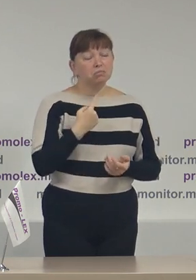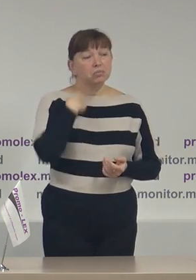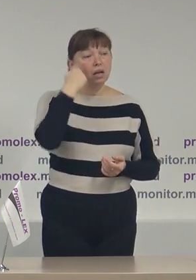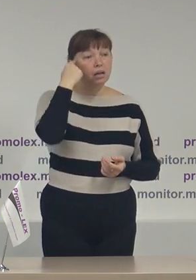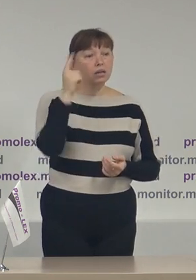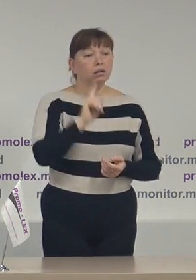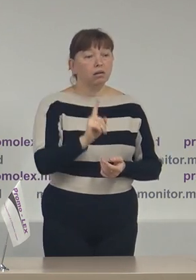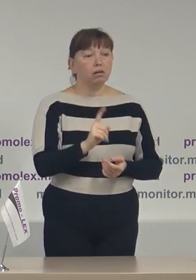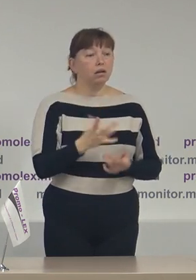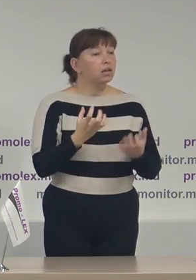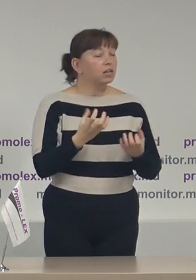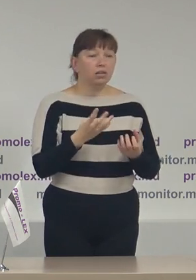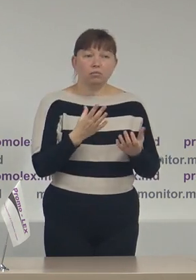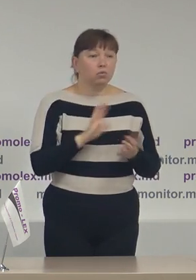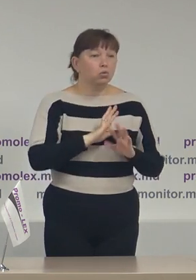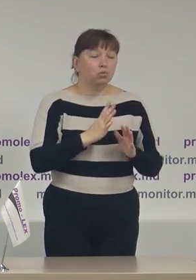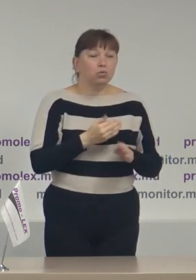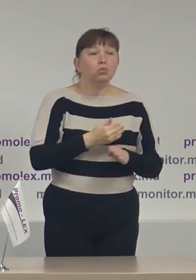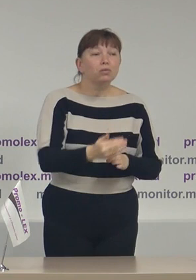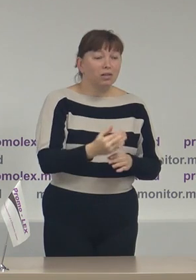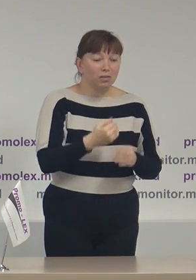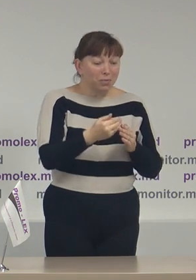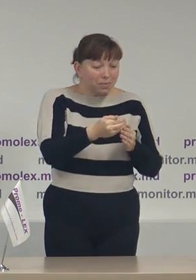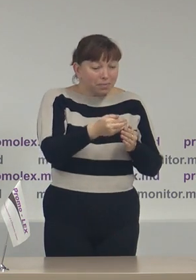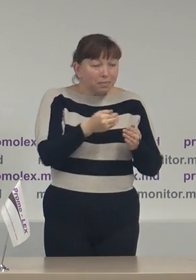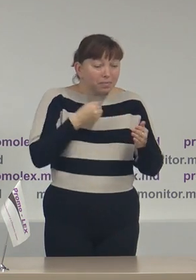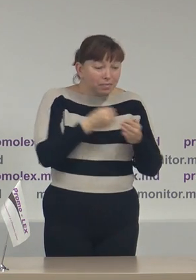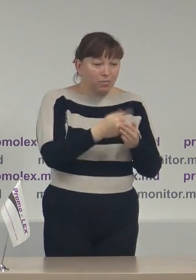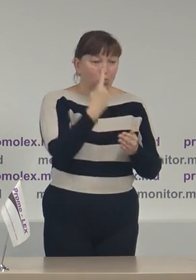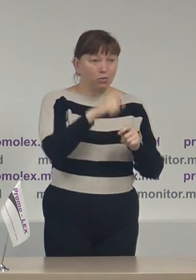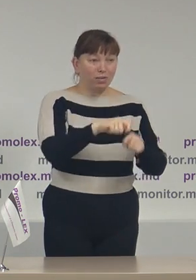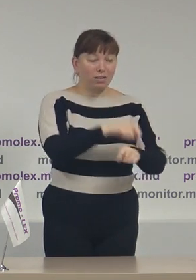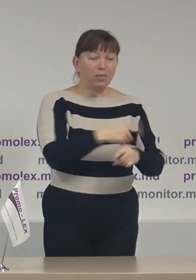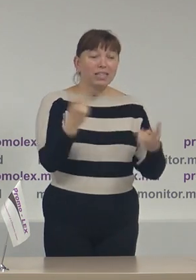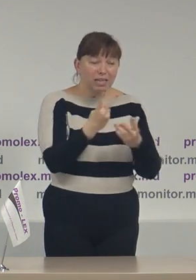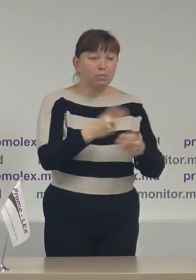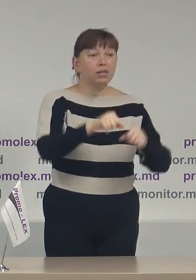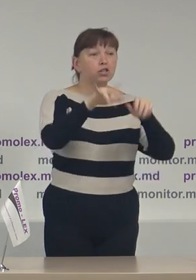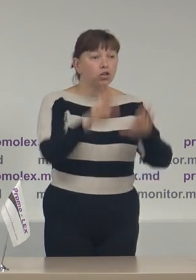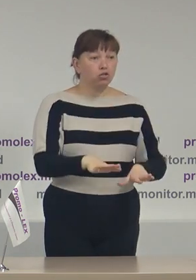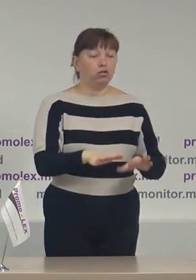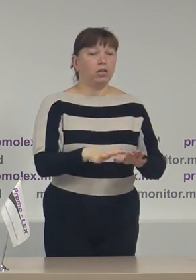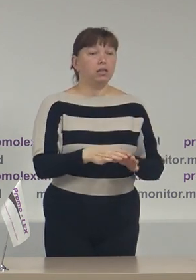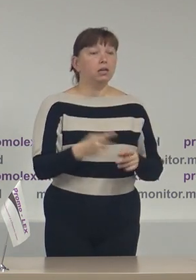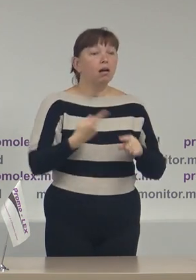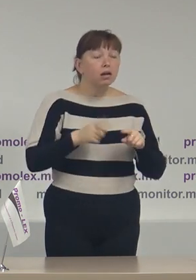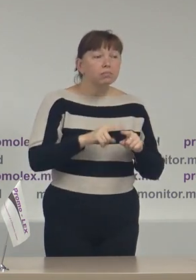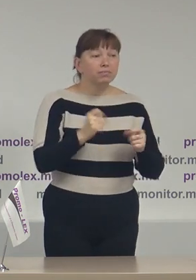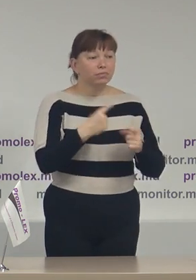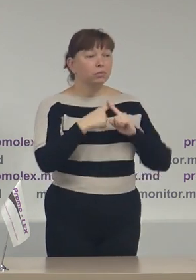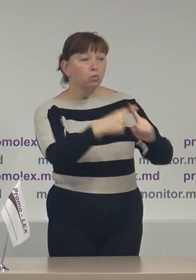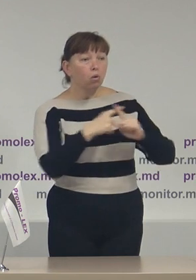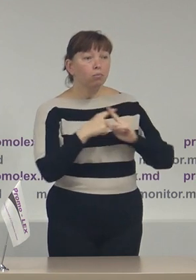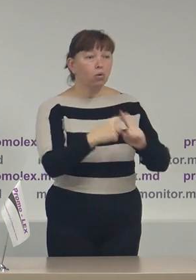încă nu este târziu pe ultima sută de metri să fie adoptate decizii de consens, de compromis între